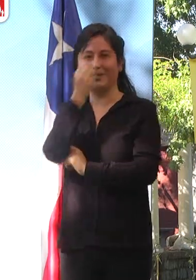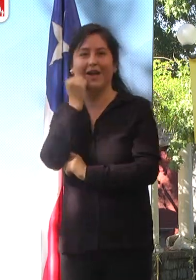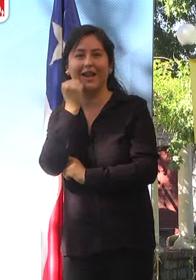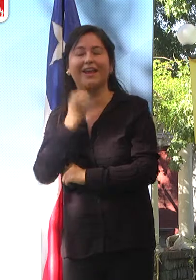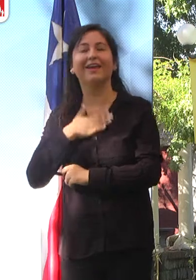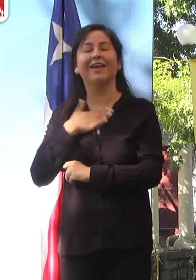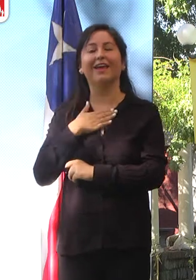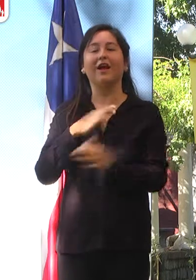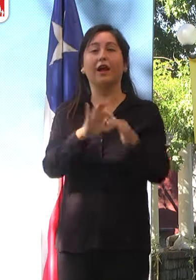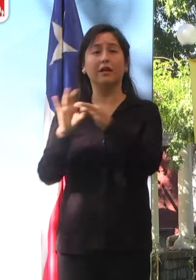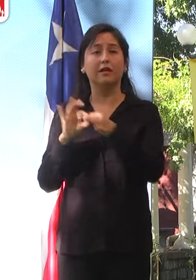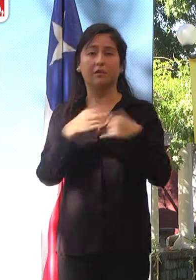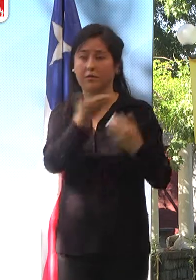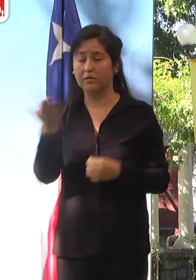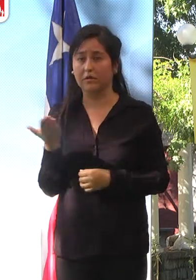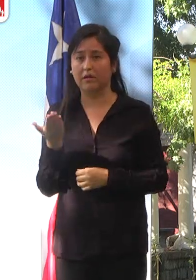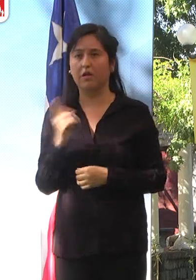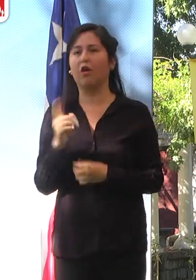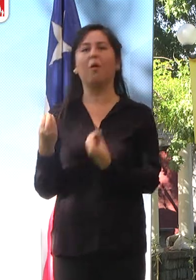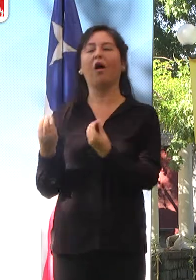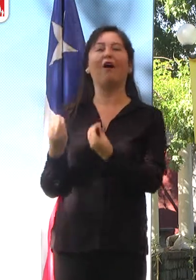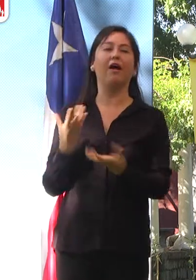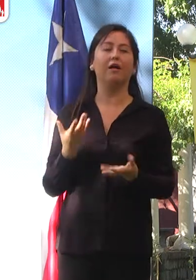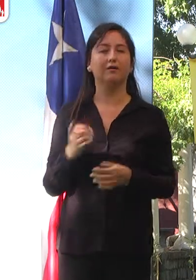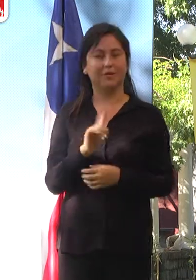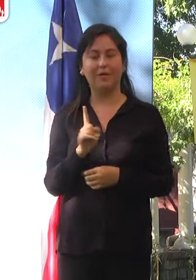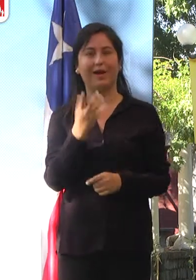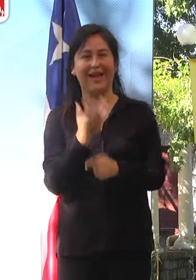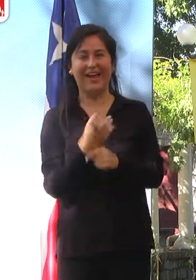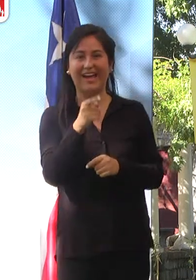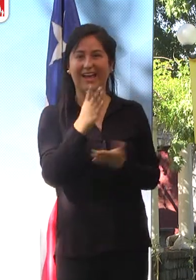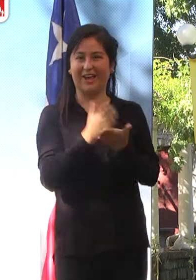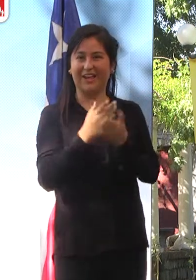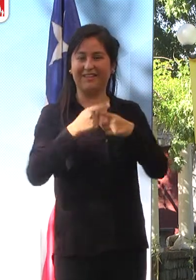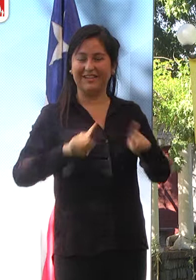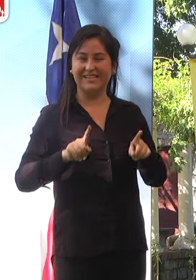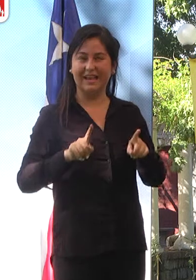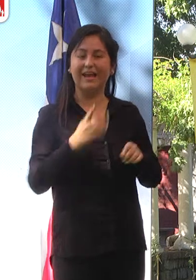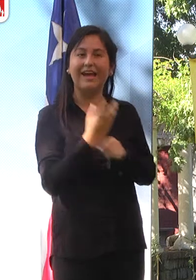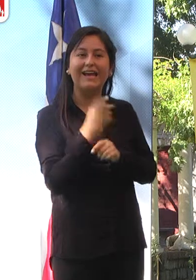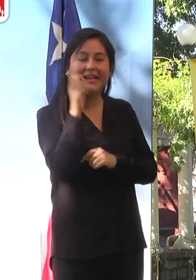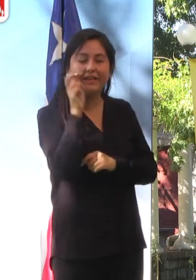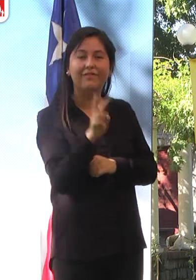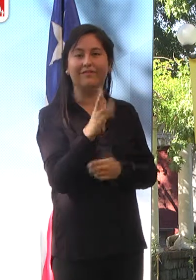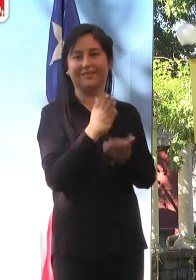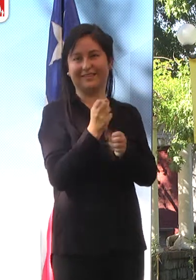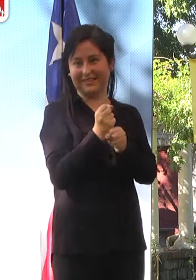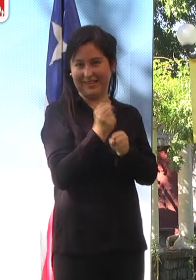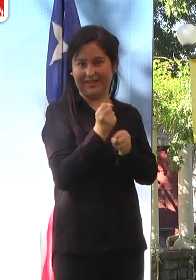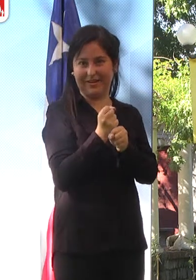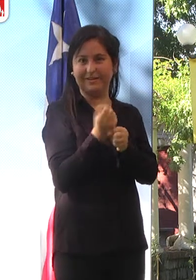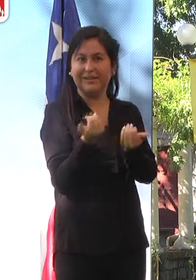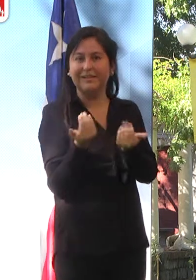Quiero agradecerles a ustedes por eso, porque no es obvio también que ocurra. Yo diría que aquí hay escuelas diferenciales que se nota donde hay ese trabajo y se necesita